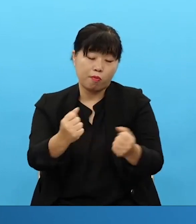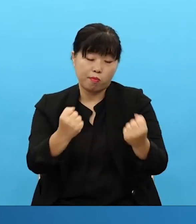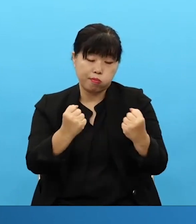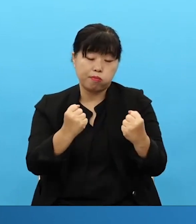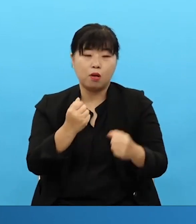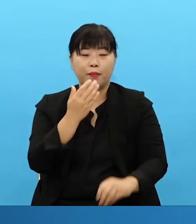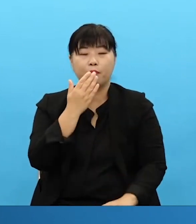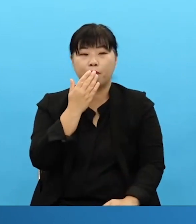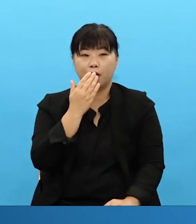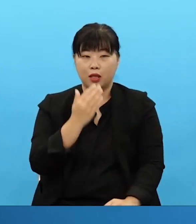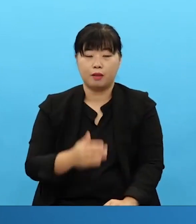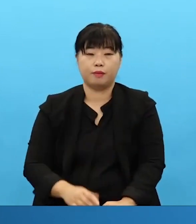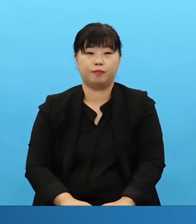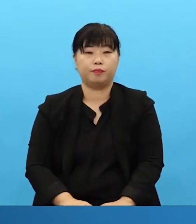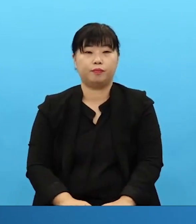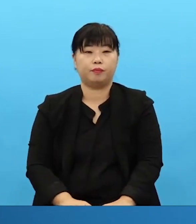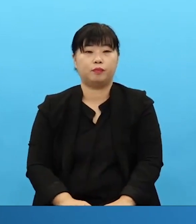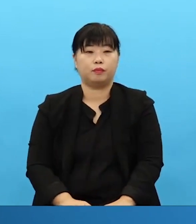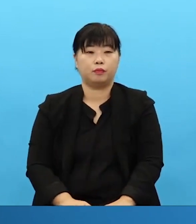이 리듬을 찾으면 빛의 경제가 회복되는 겁니다.